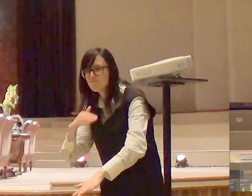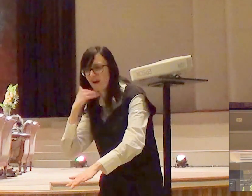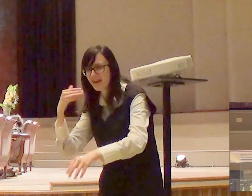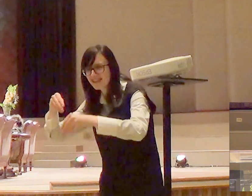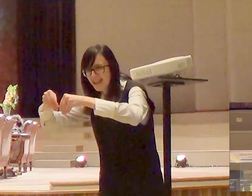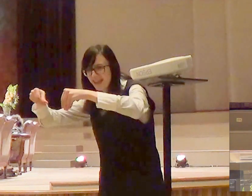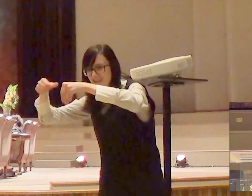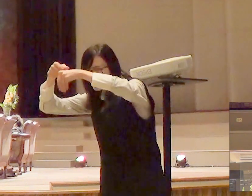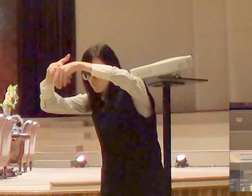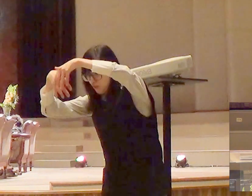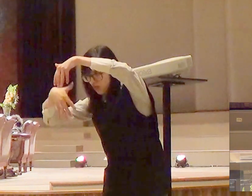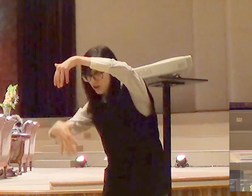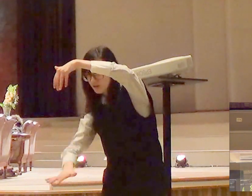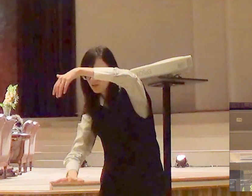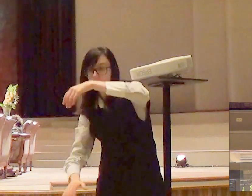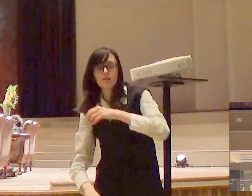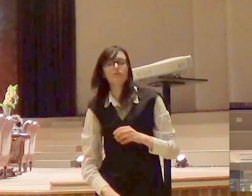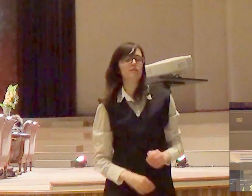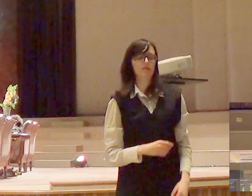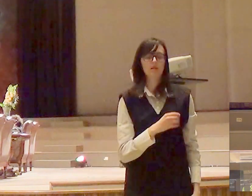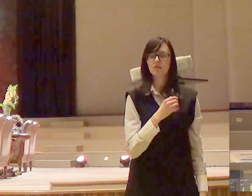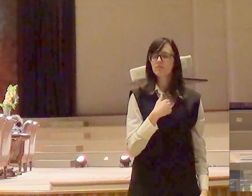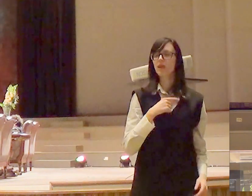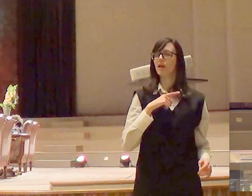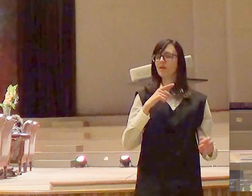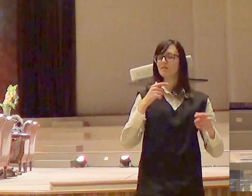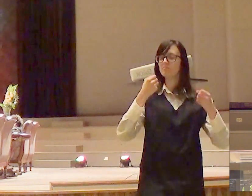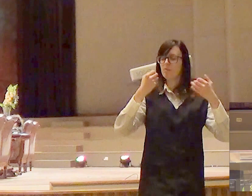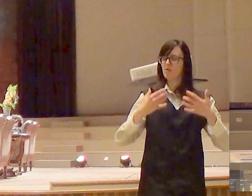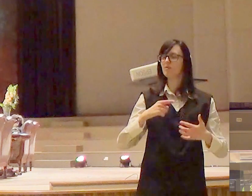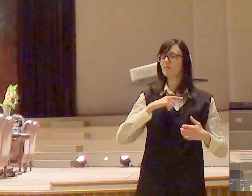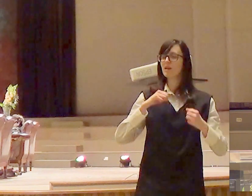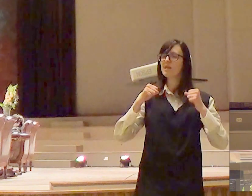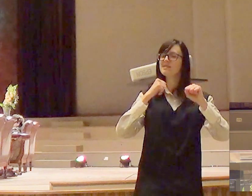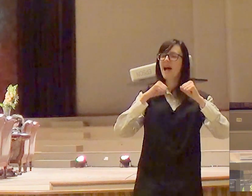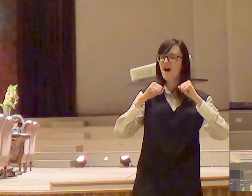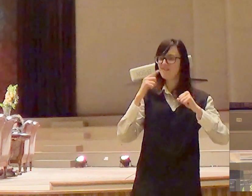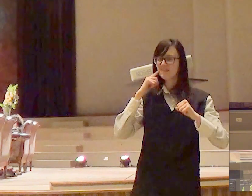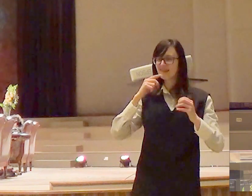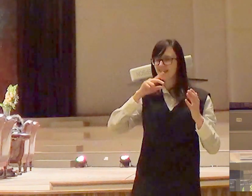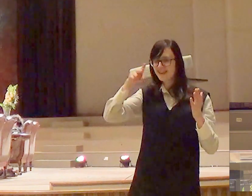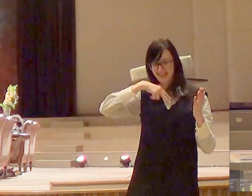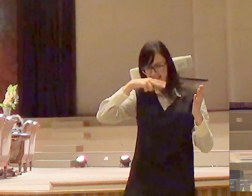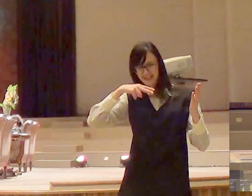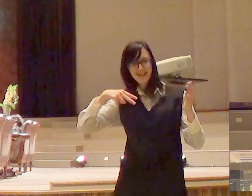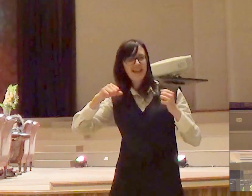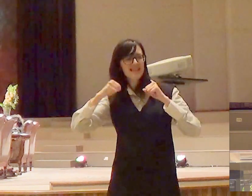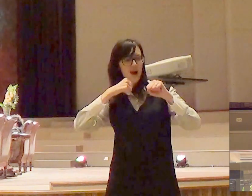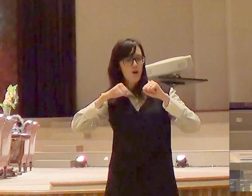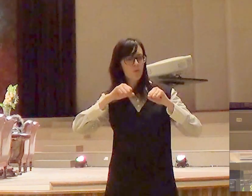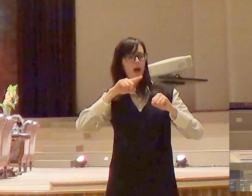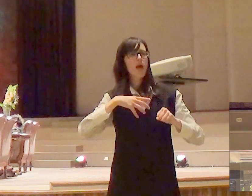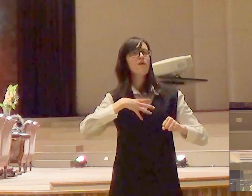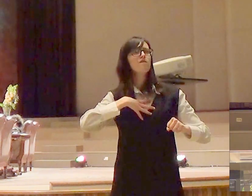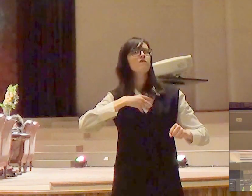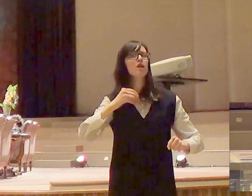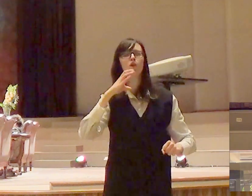que vai estar lá escrito nos salmos salmo dos filhos de corá e eu acho tremendo sabe por quê